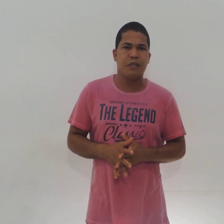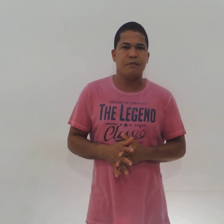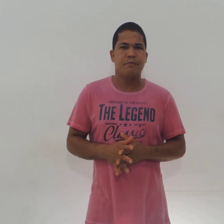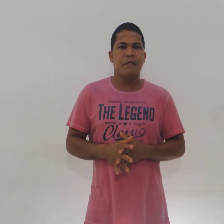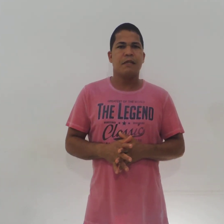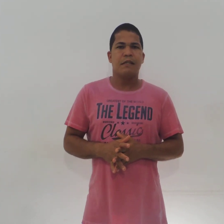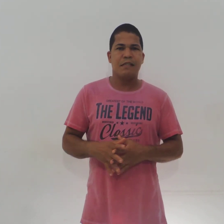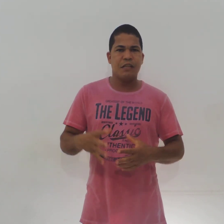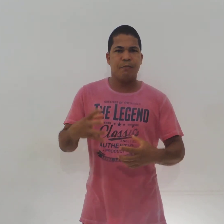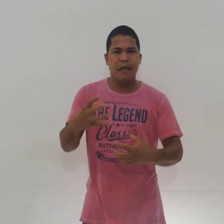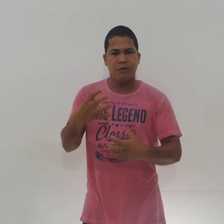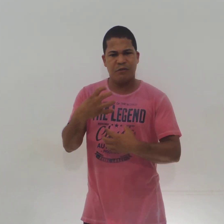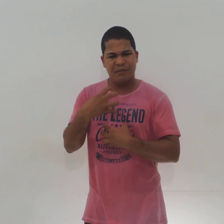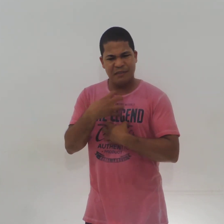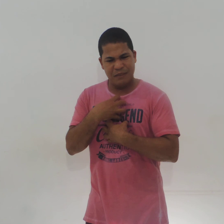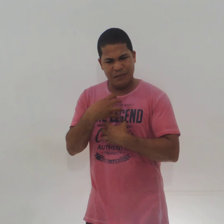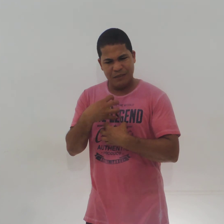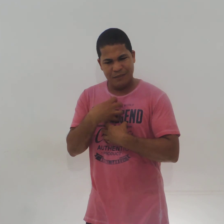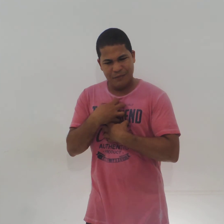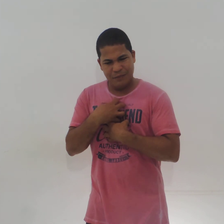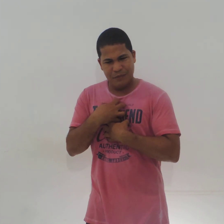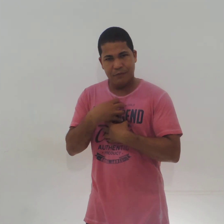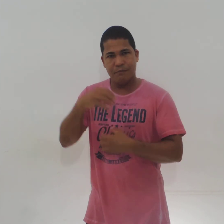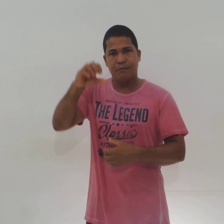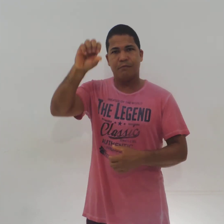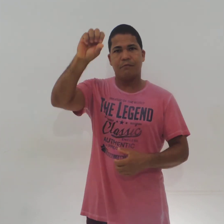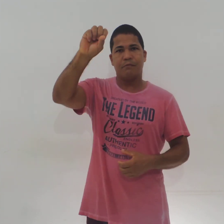Sentimentos. Sentimentos. Sentimentos.